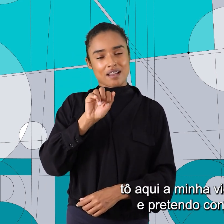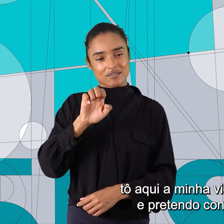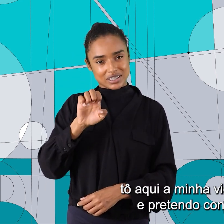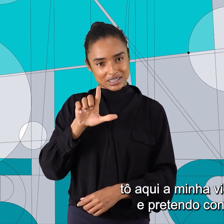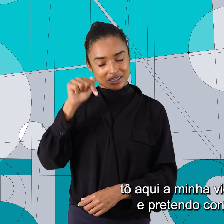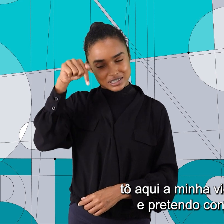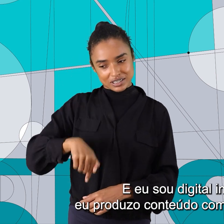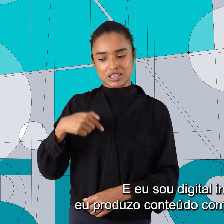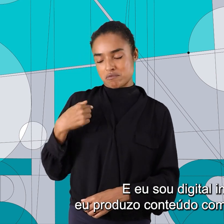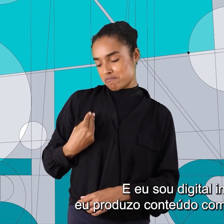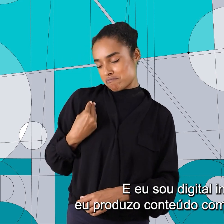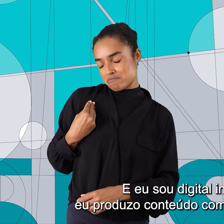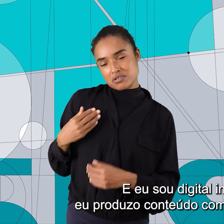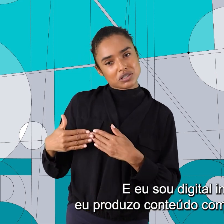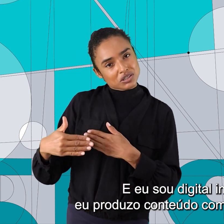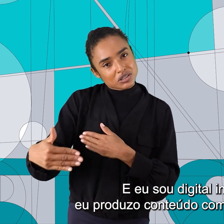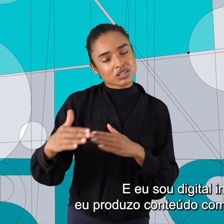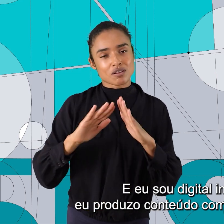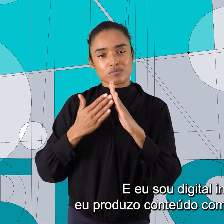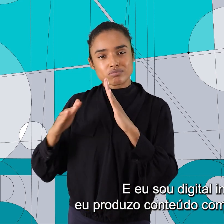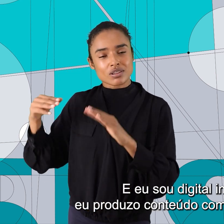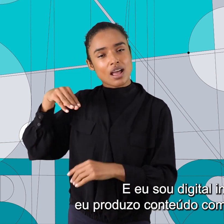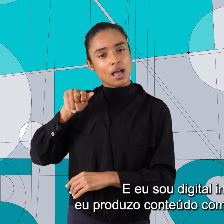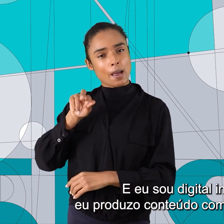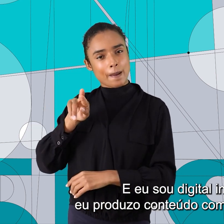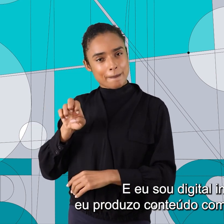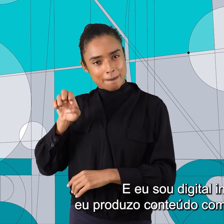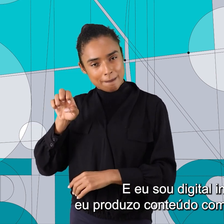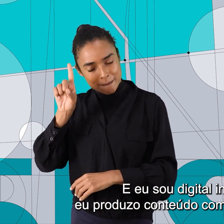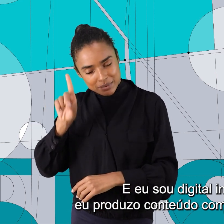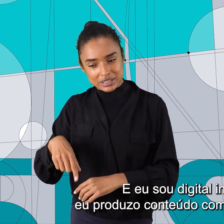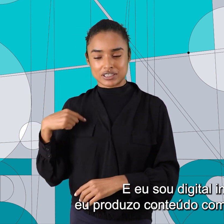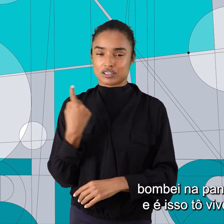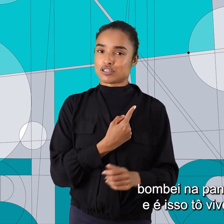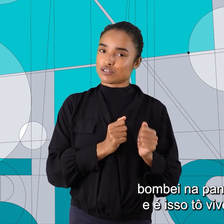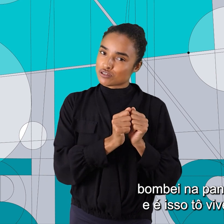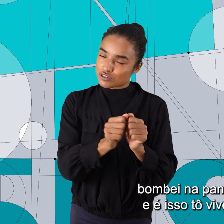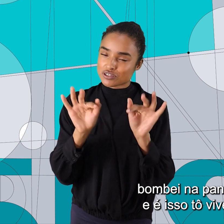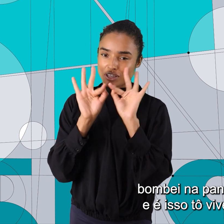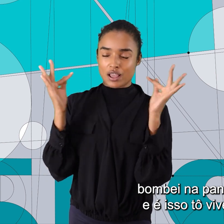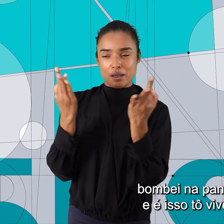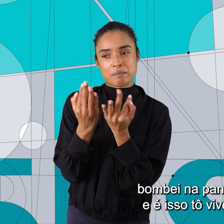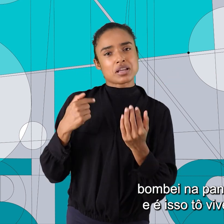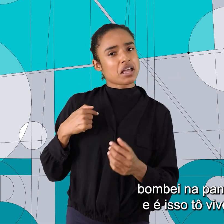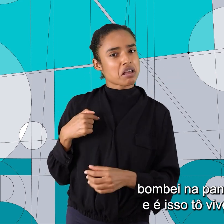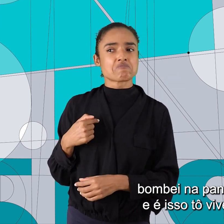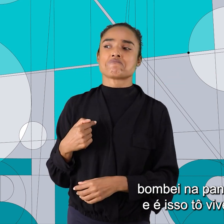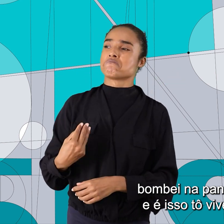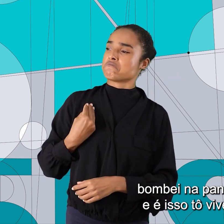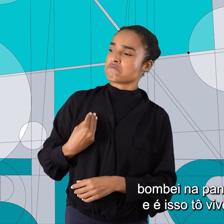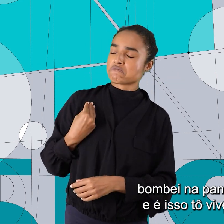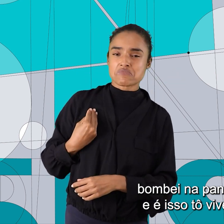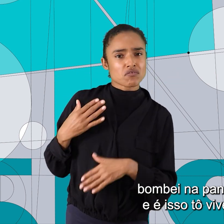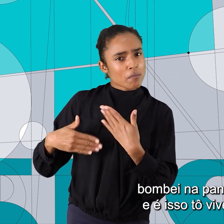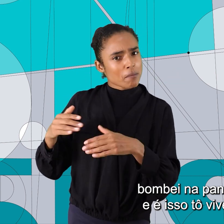inteira e pretendo continuar. E eu sou digital influencer, eu produzo conteúdo com a minha família, bom bem na pandemia. E é isso, estou